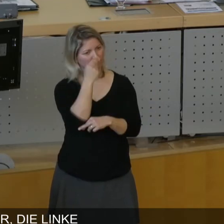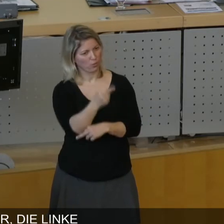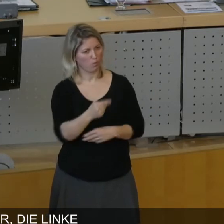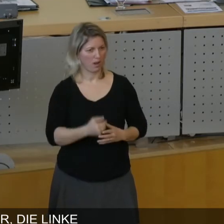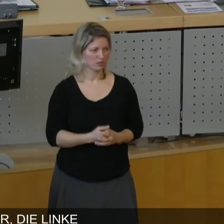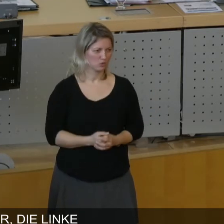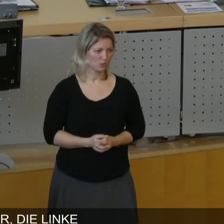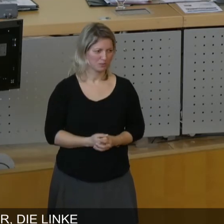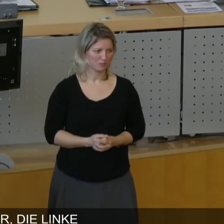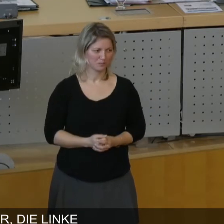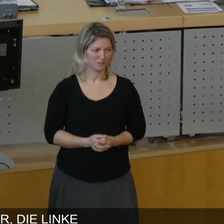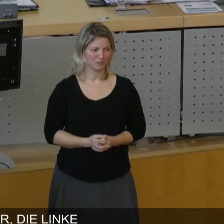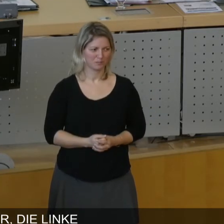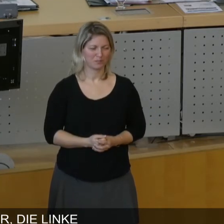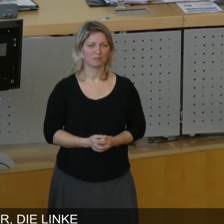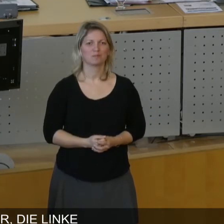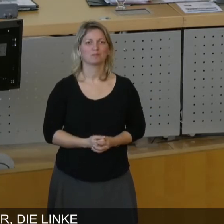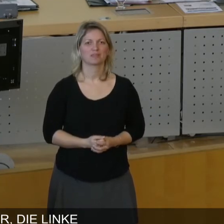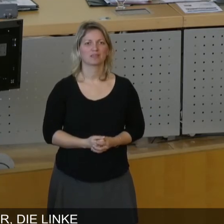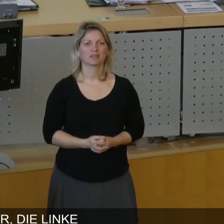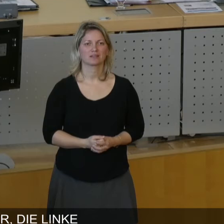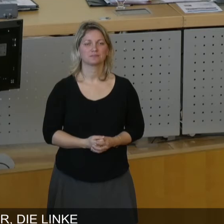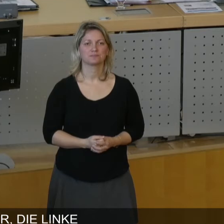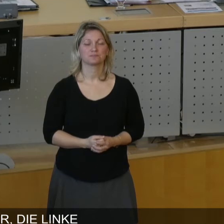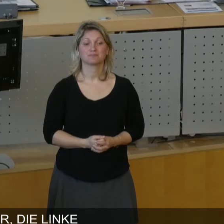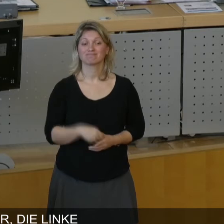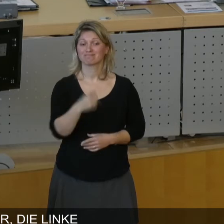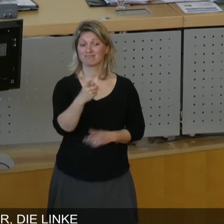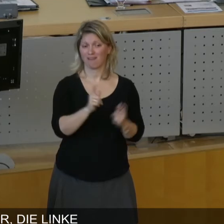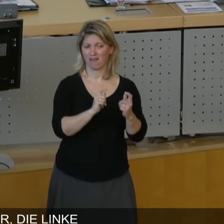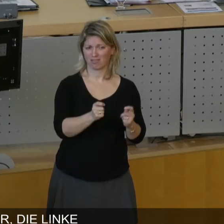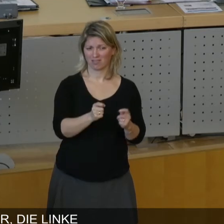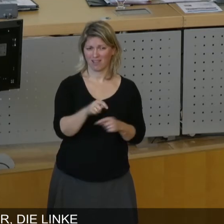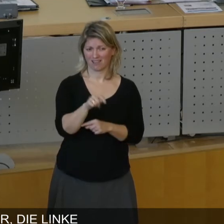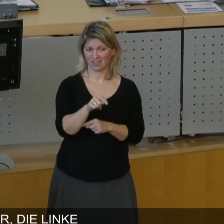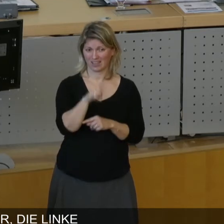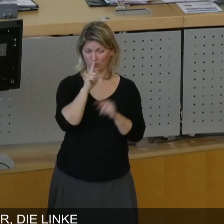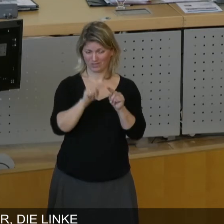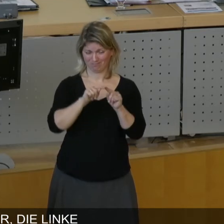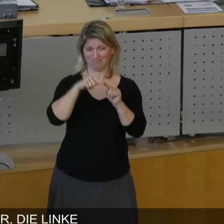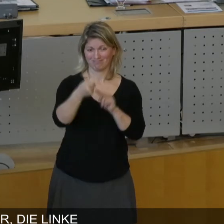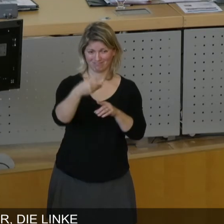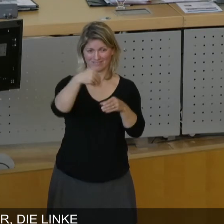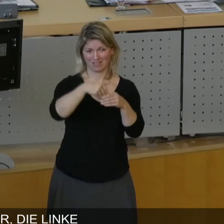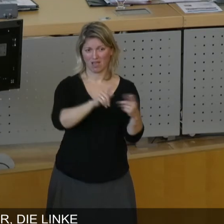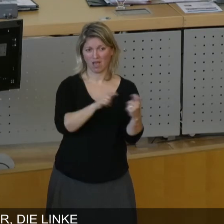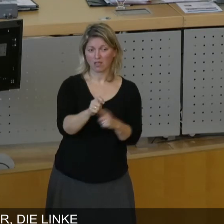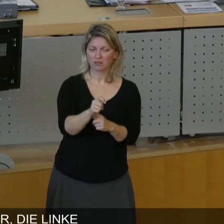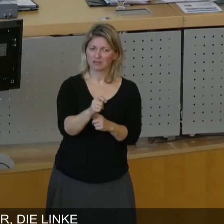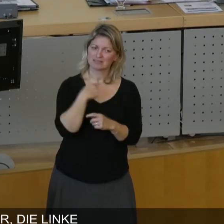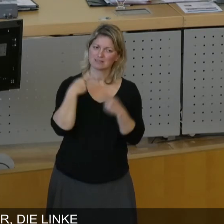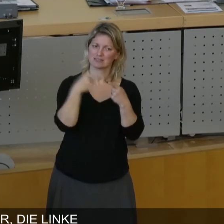Wir wollen heute in dem Antrag, der dann als nächstes behandelt wird, ein Stück mehr Demokratie einführen.